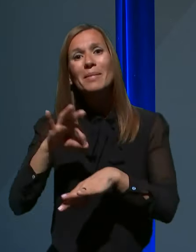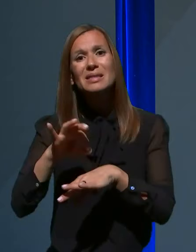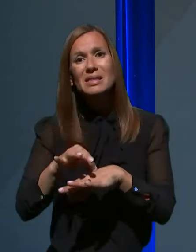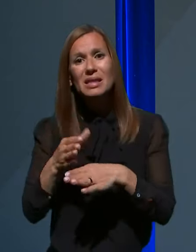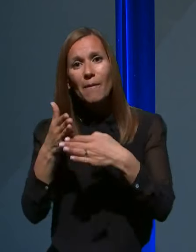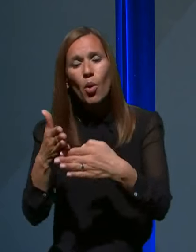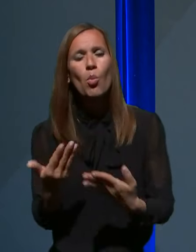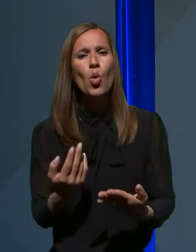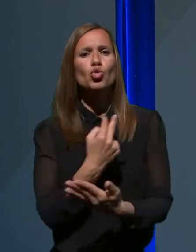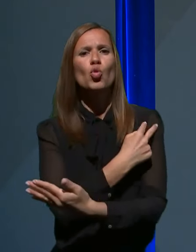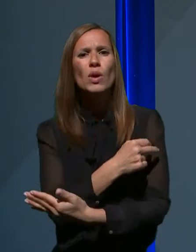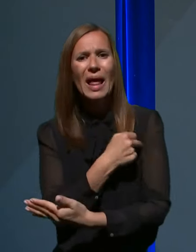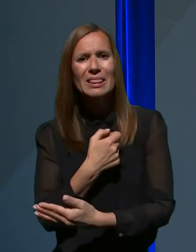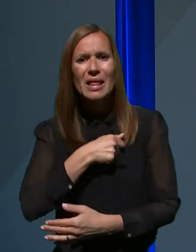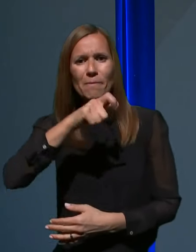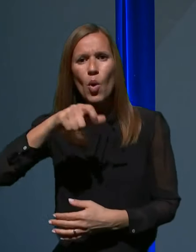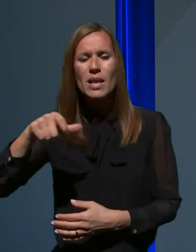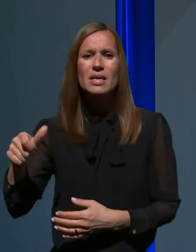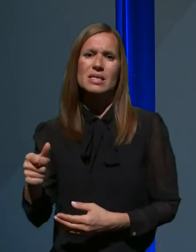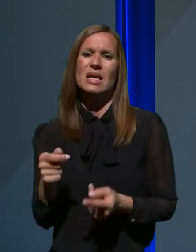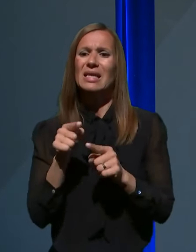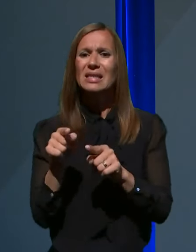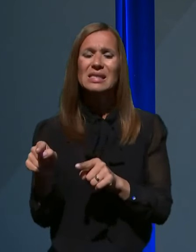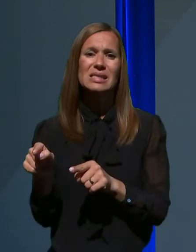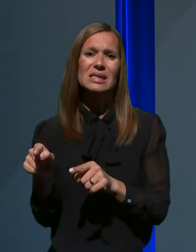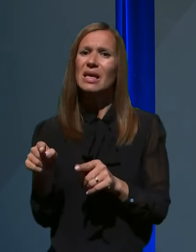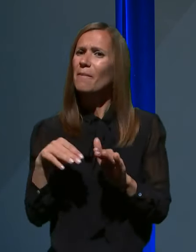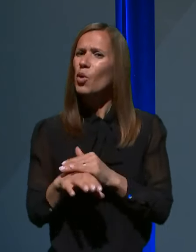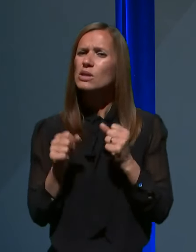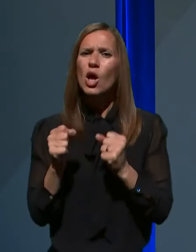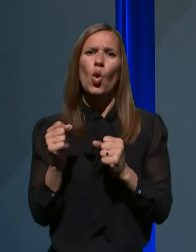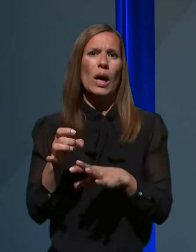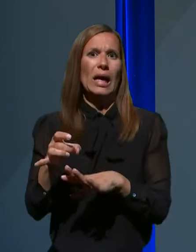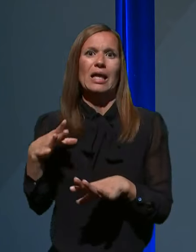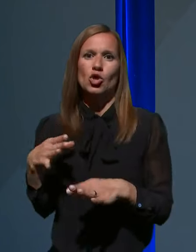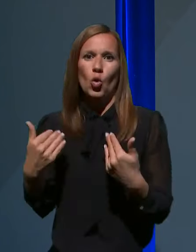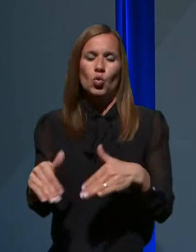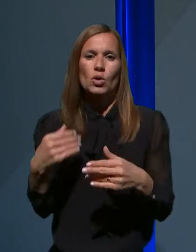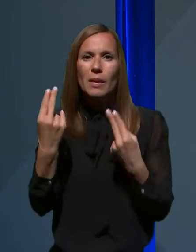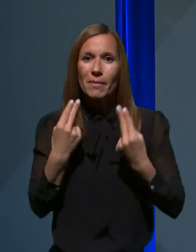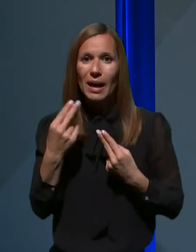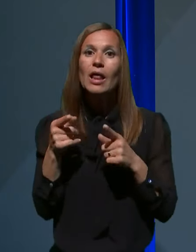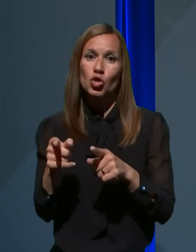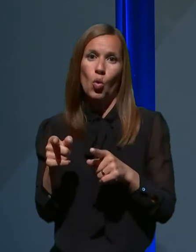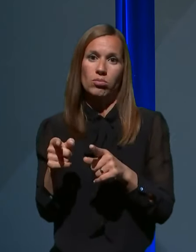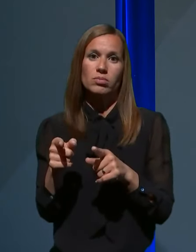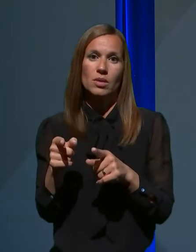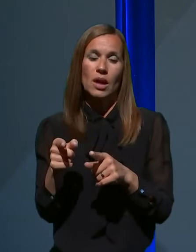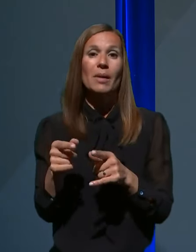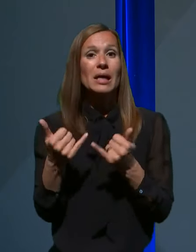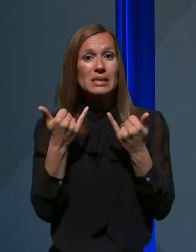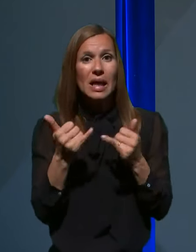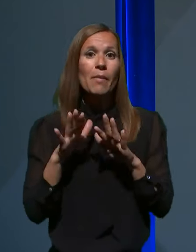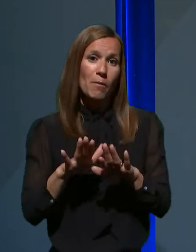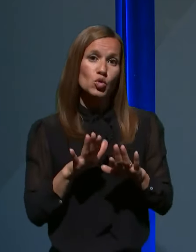urgentnih bovnikov ali tistih, ki so pot zelo hitro napoteni. Zdaj razmišljamo sveda o tem, da bi ta